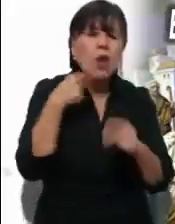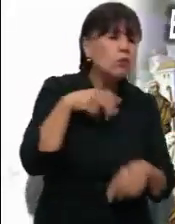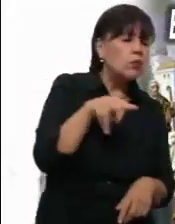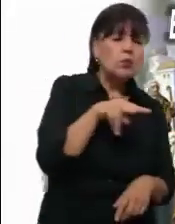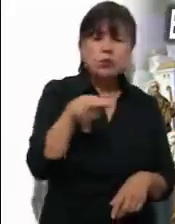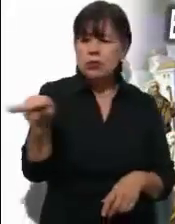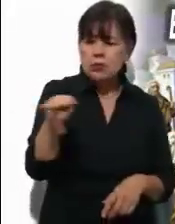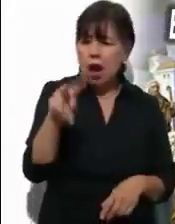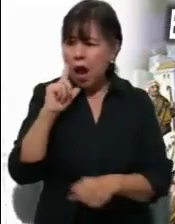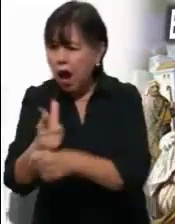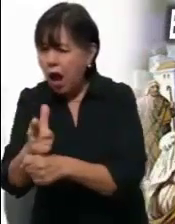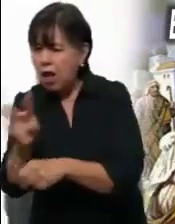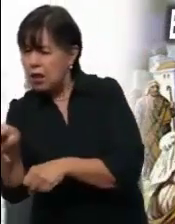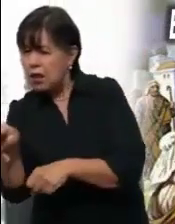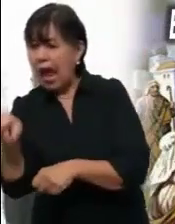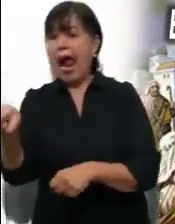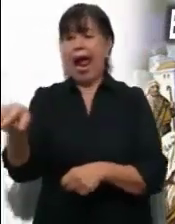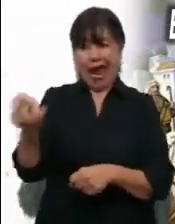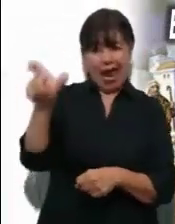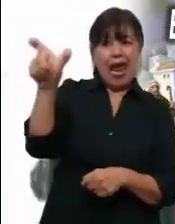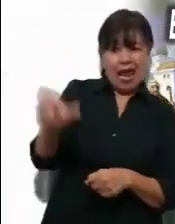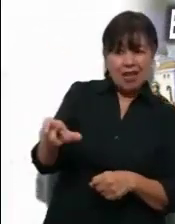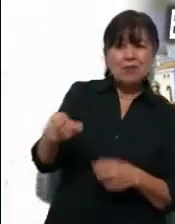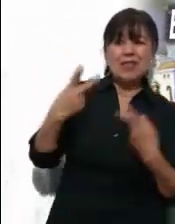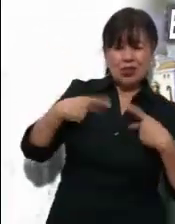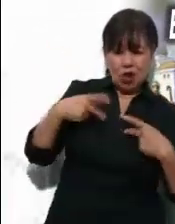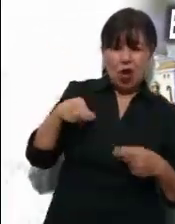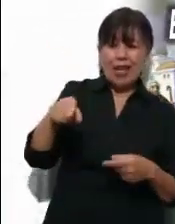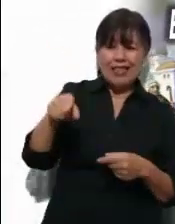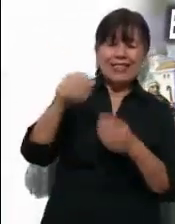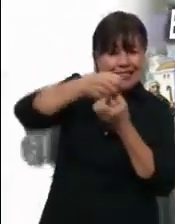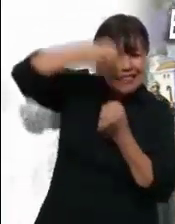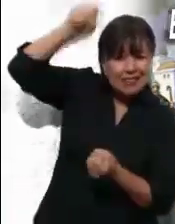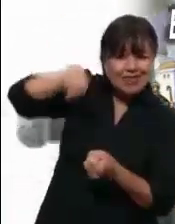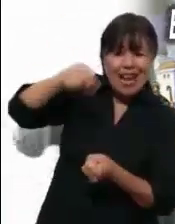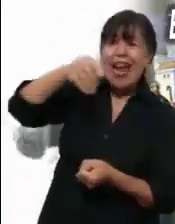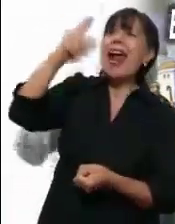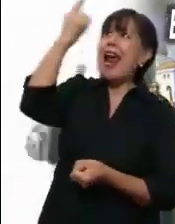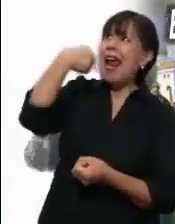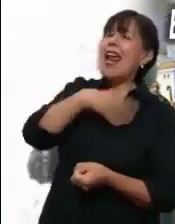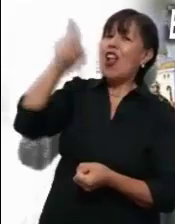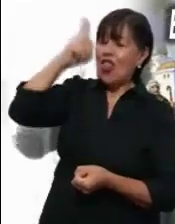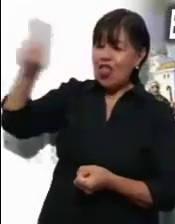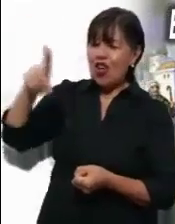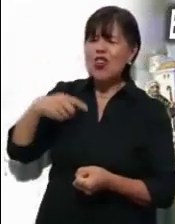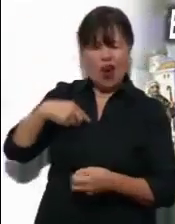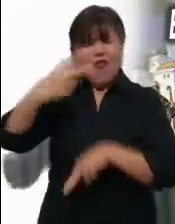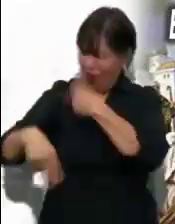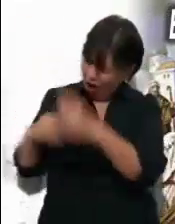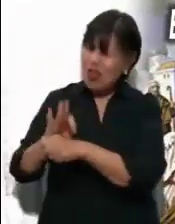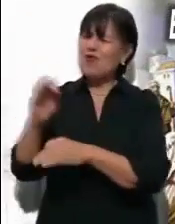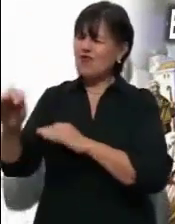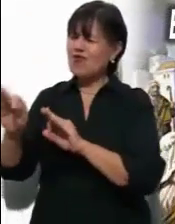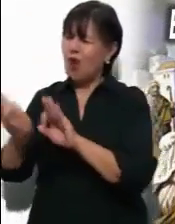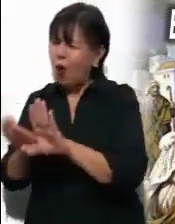ser humano, una persona y un hijo de Dios, a quien servir, estaremos siguiendo el